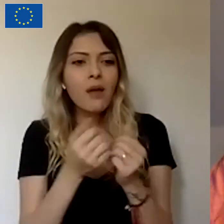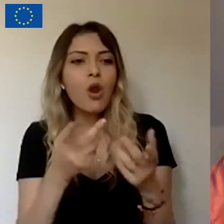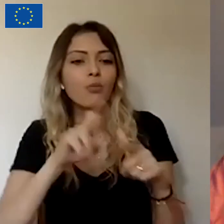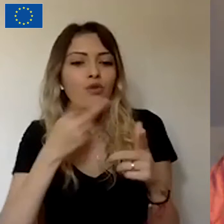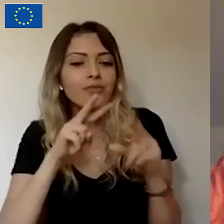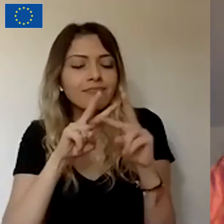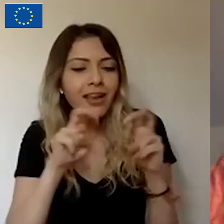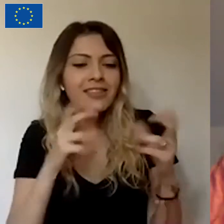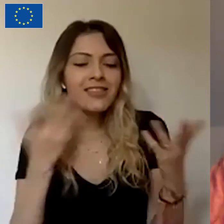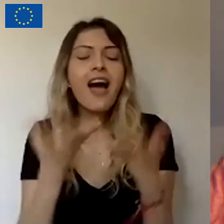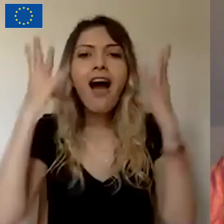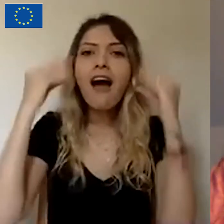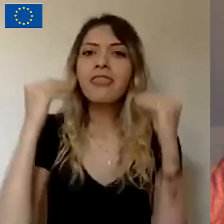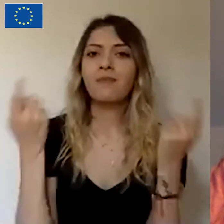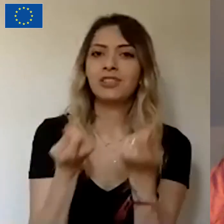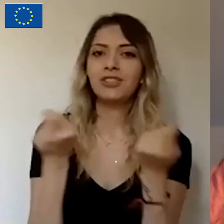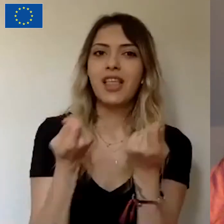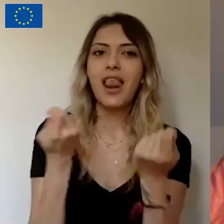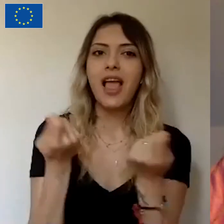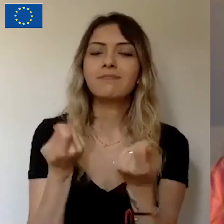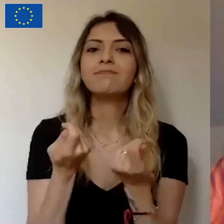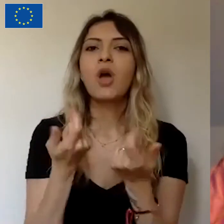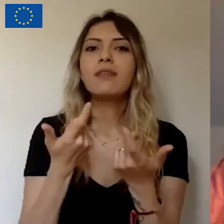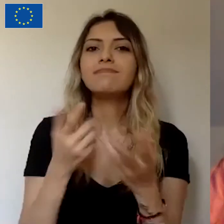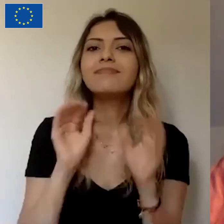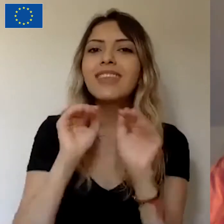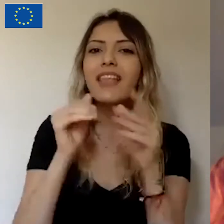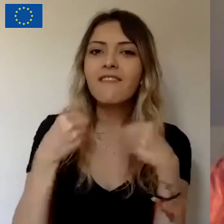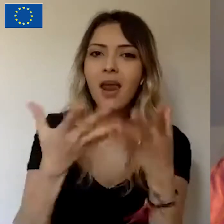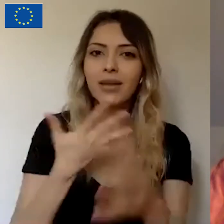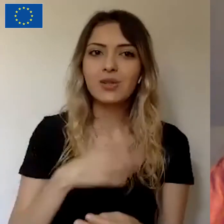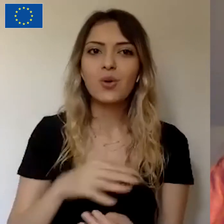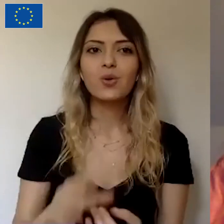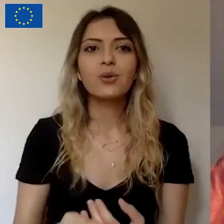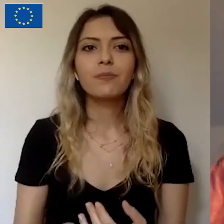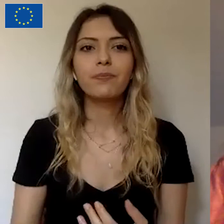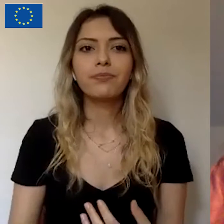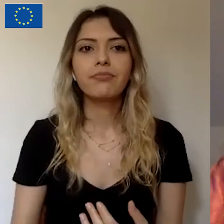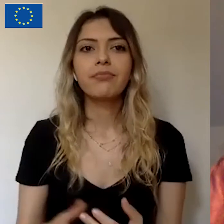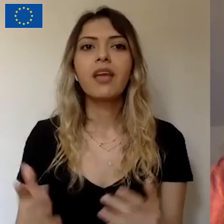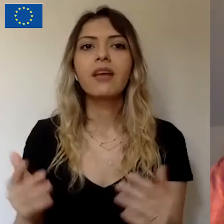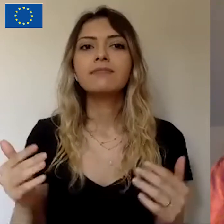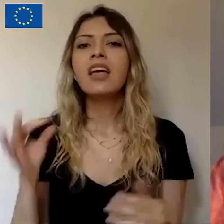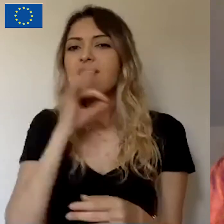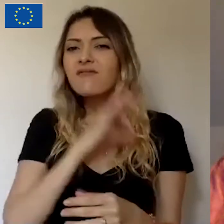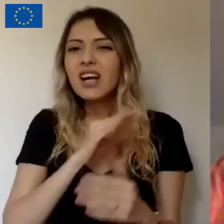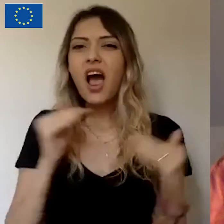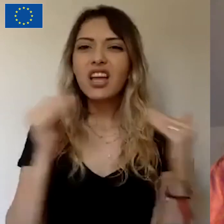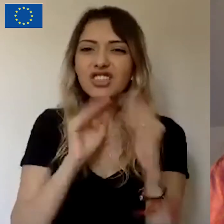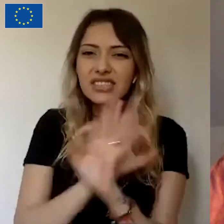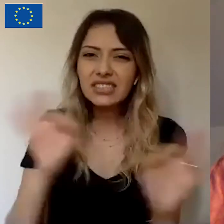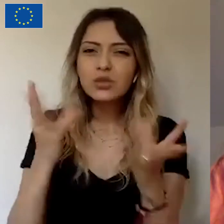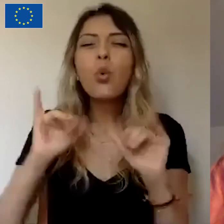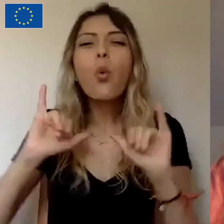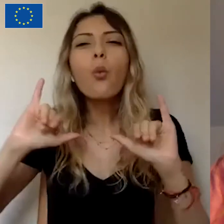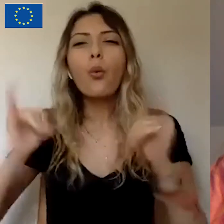vermek istiyoruz. Aslında şunu eklemek isterim. Gelir adaletsizliğinin ve fırsat eşitsizliğinin oldukça yoğun olduğu ülkemiz